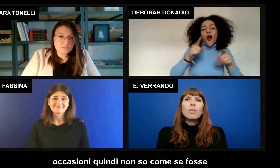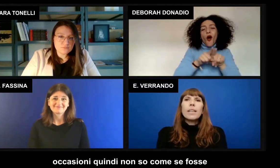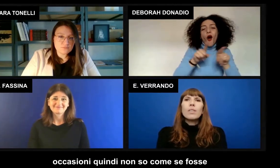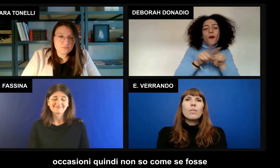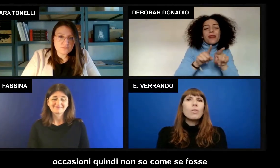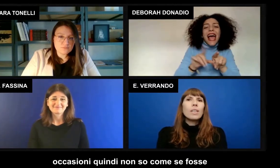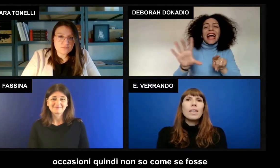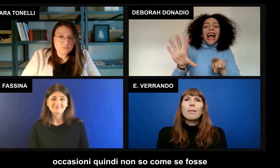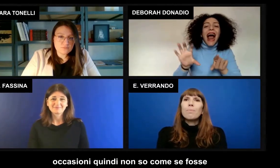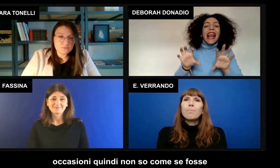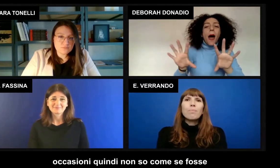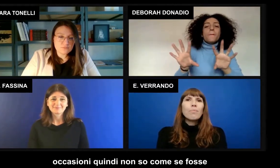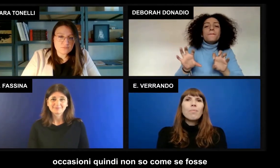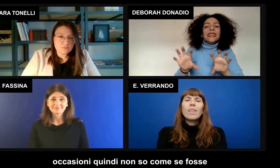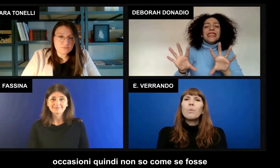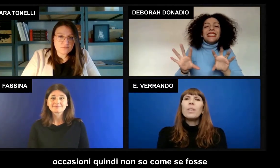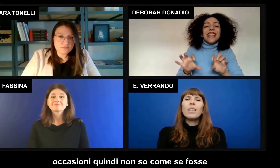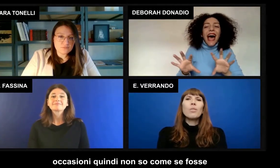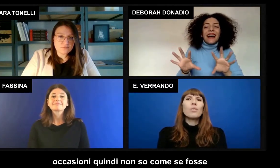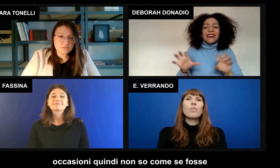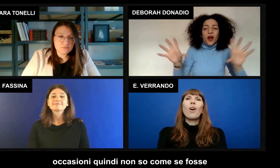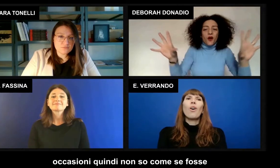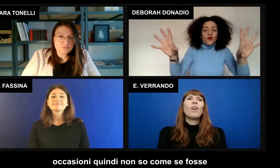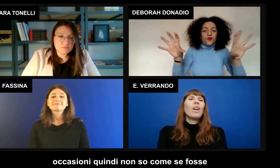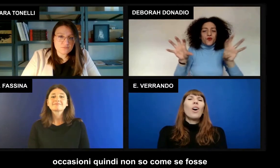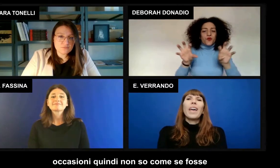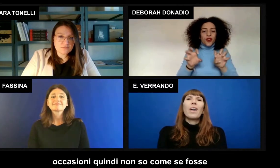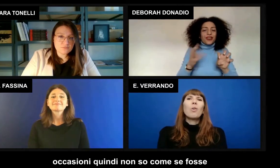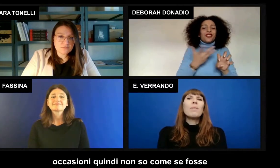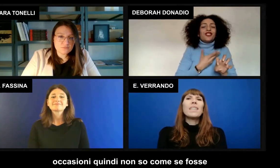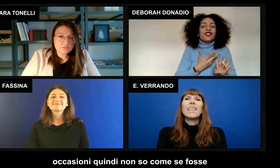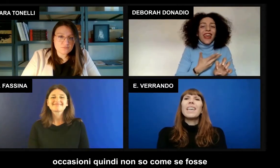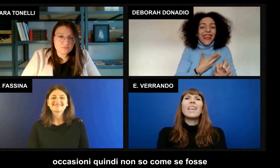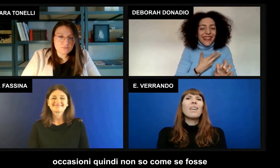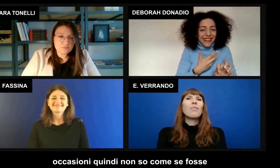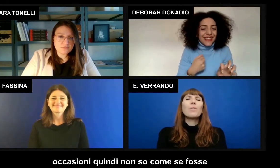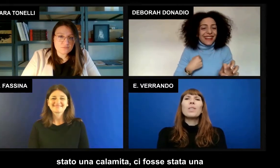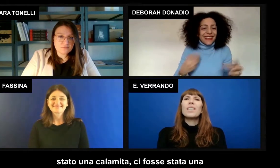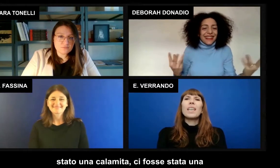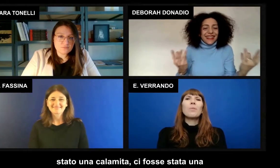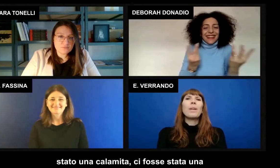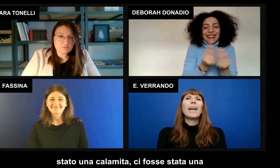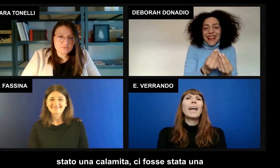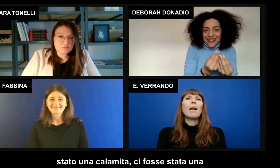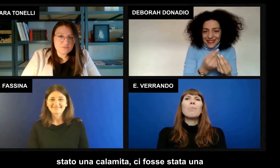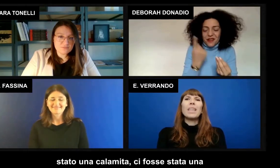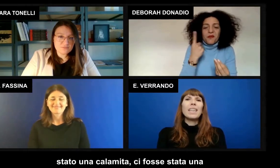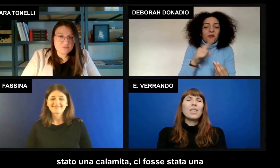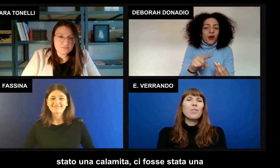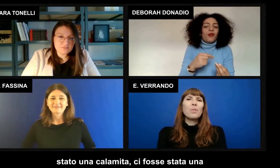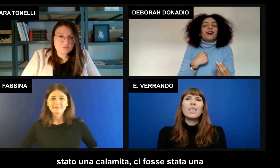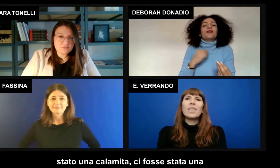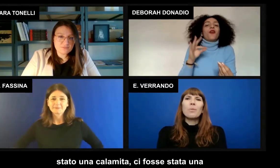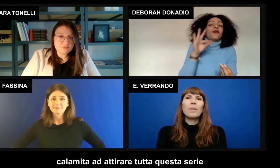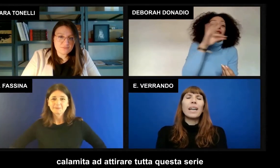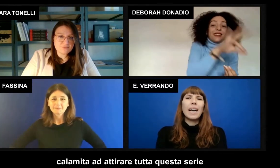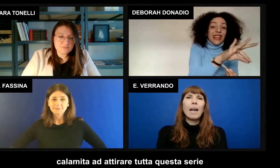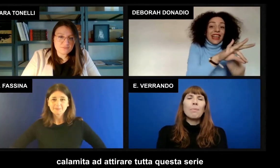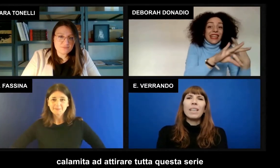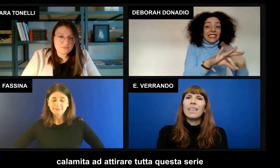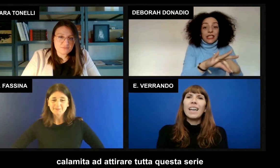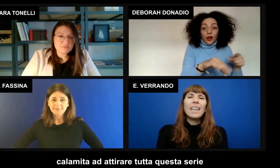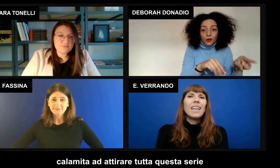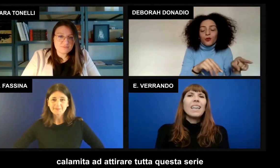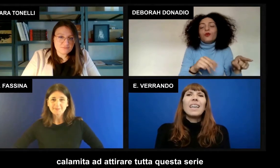altre occasioni. Quindi non so, è come se fosse stata una calamita, ci fosse stata una